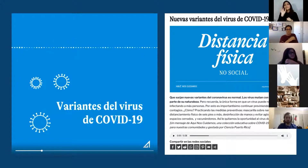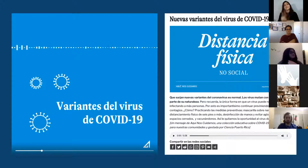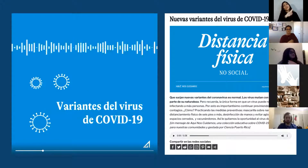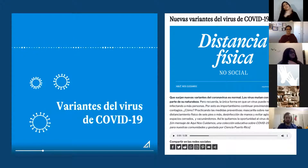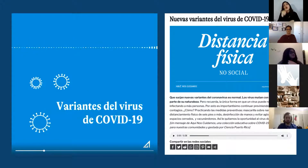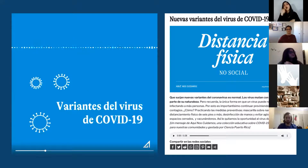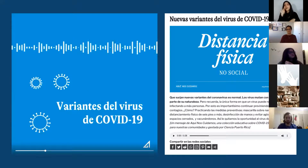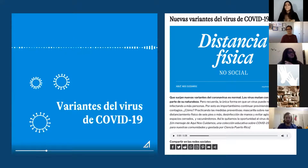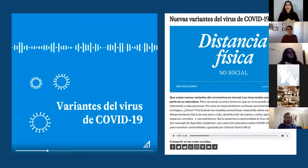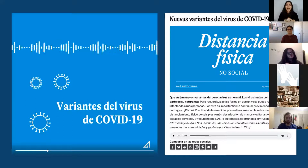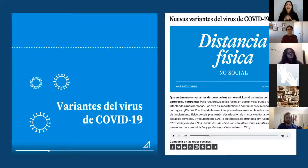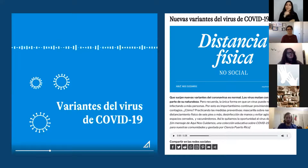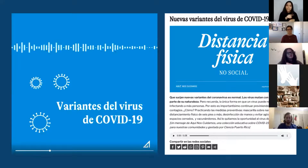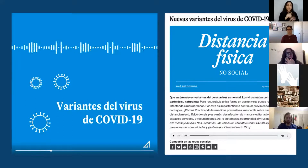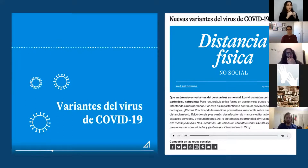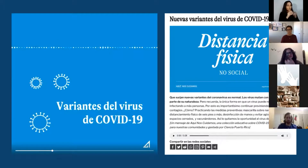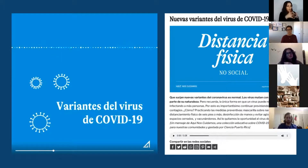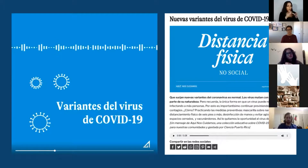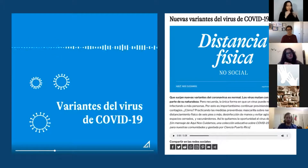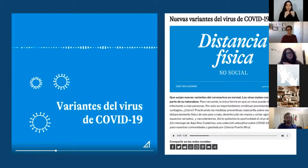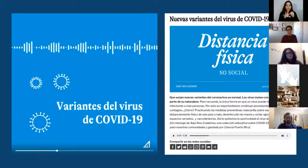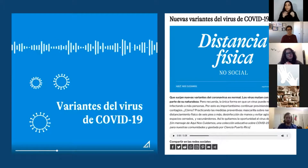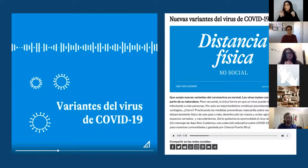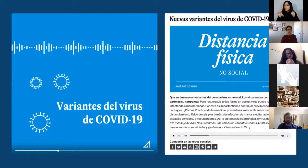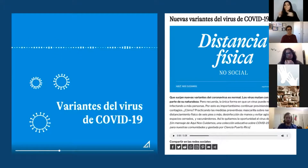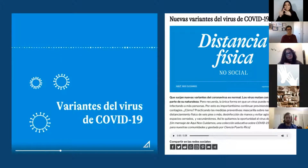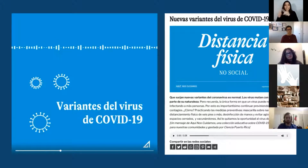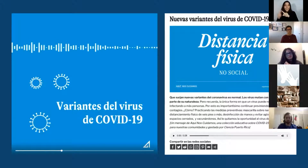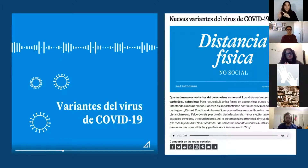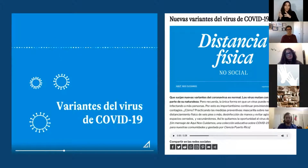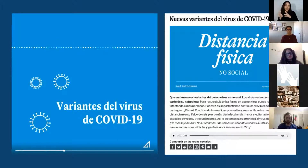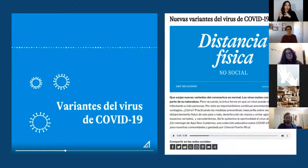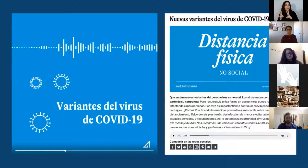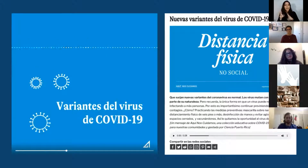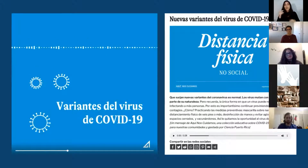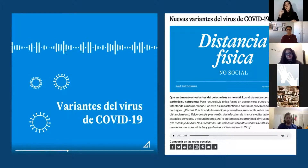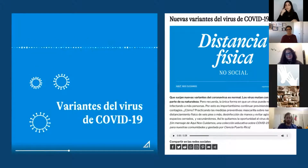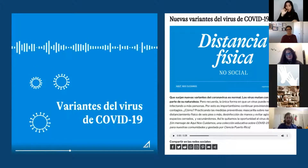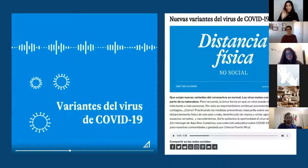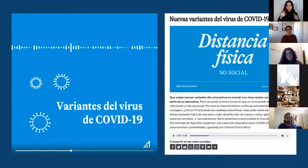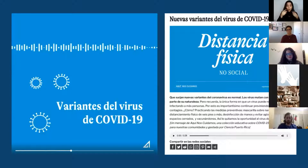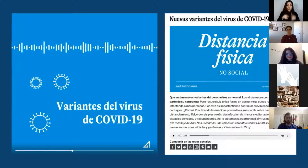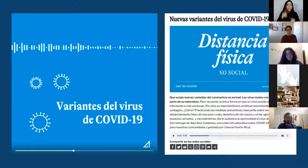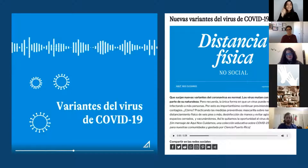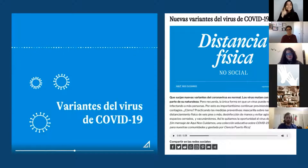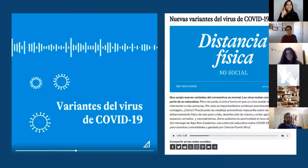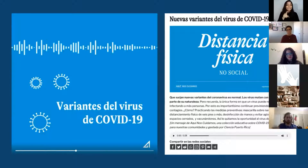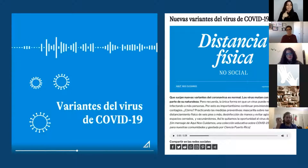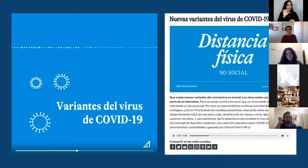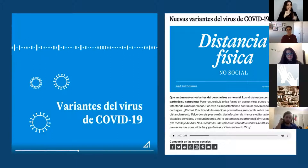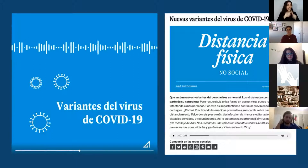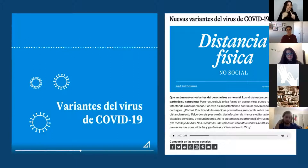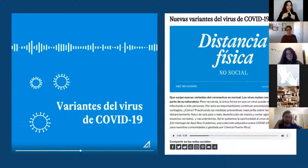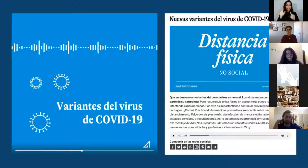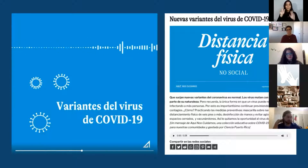frecuencia, es parte de su naturaleza. Pero recuerda, para que surjan nuevas variantes, un virus necesita infectar a las personas. Por esto es